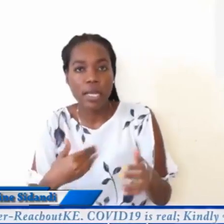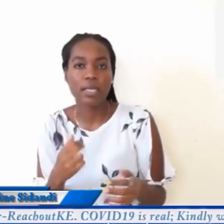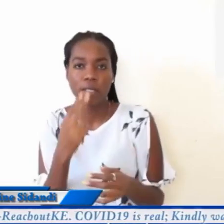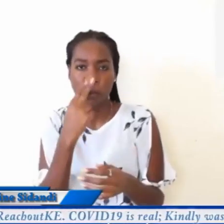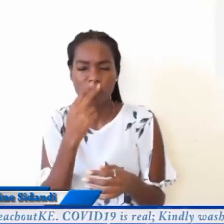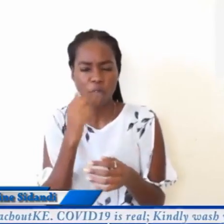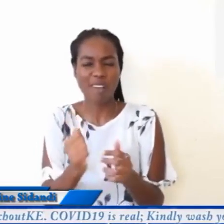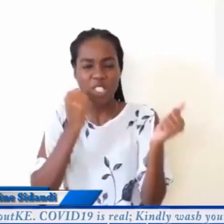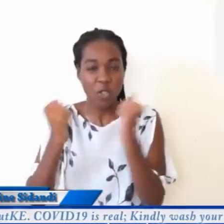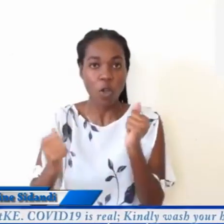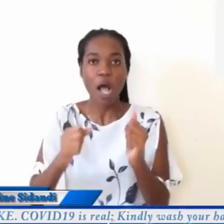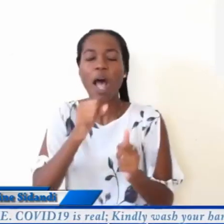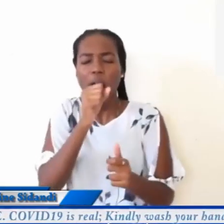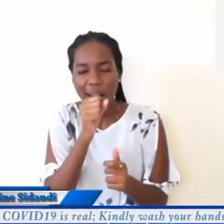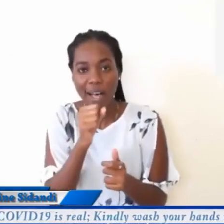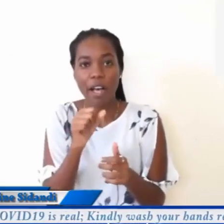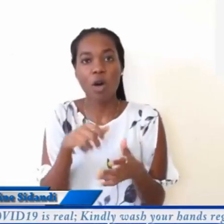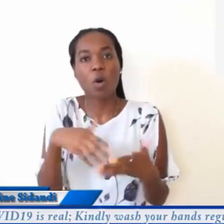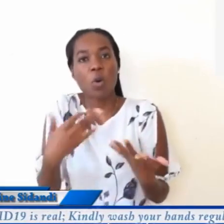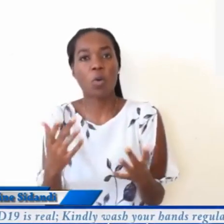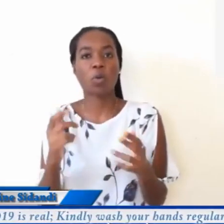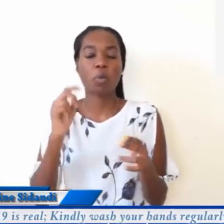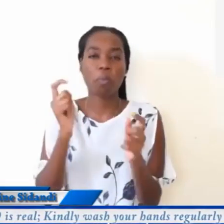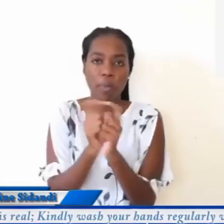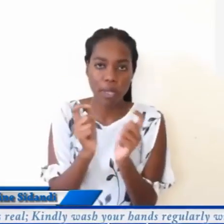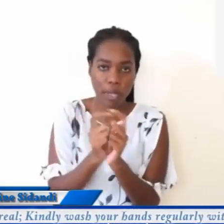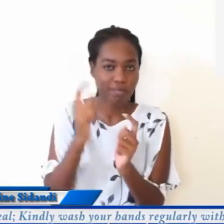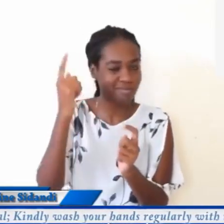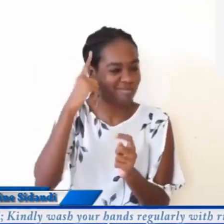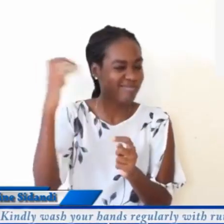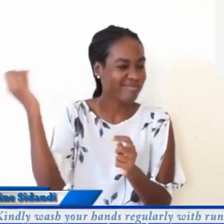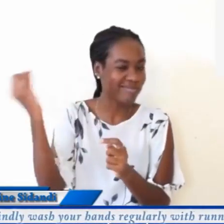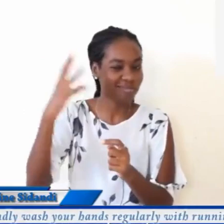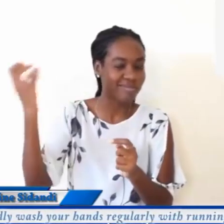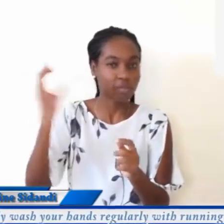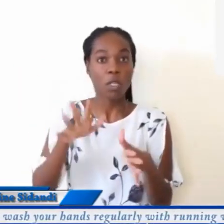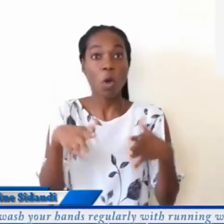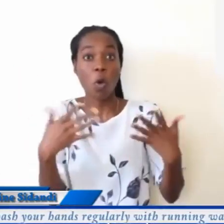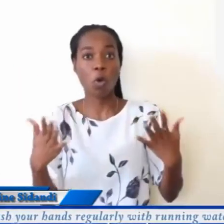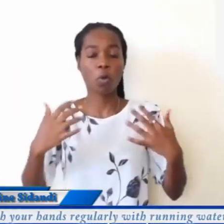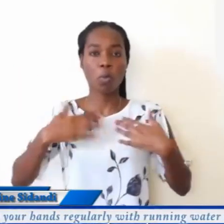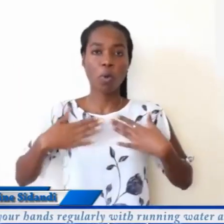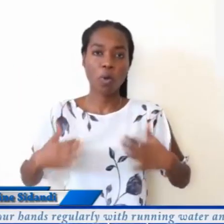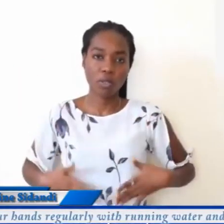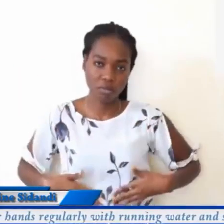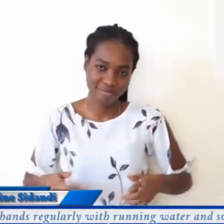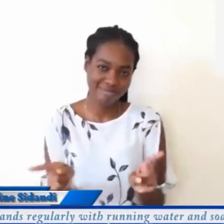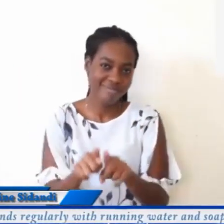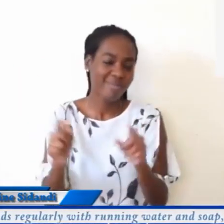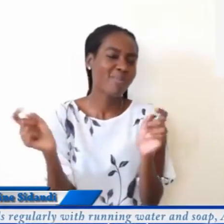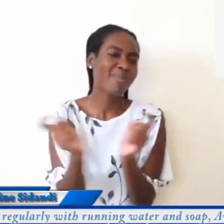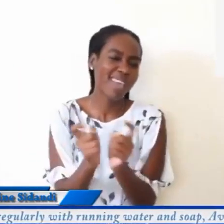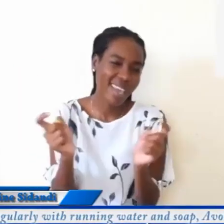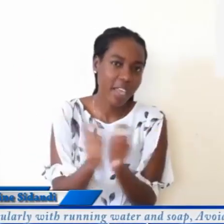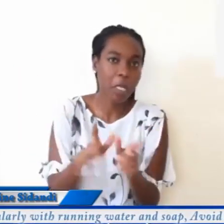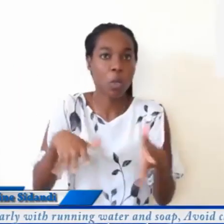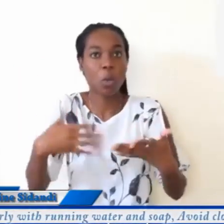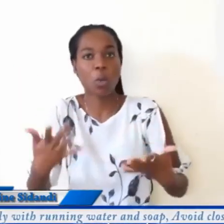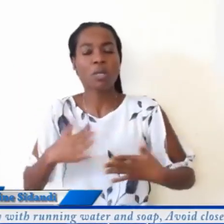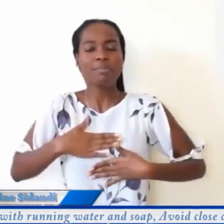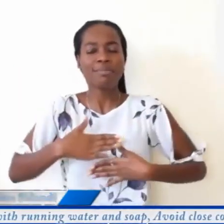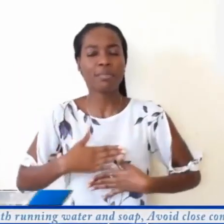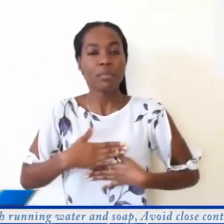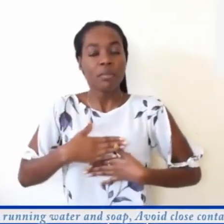Delizake ni homa kali, kukohoa, maumivu ya kichwa, maumivu ya mwili na matatizo ya